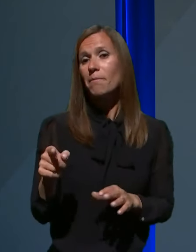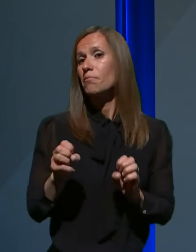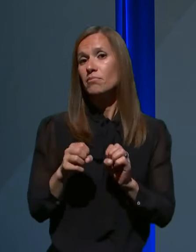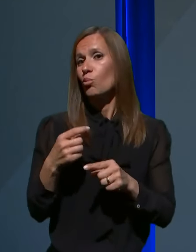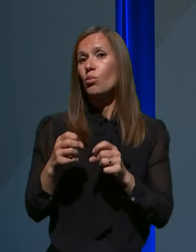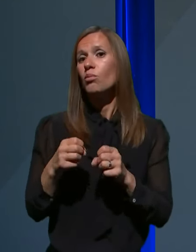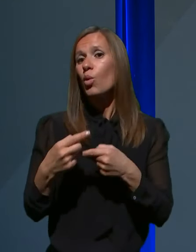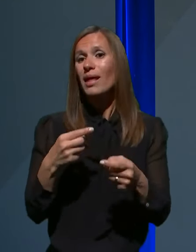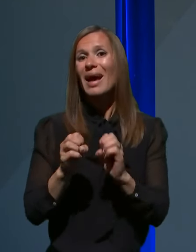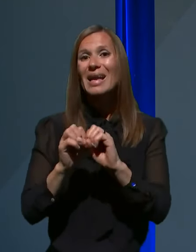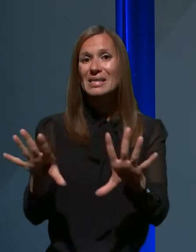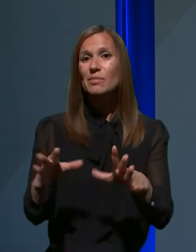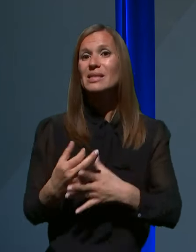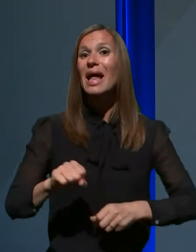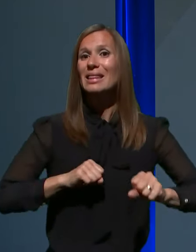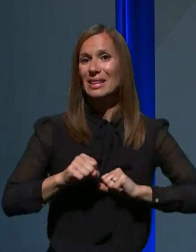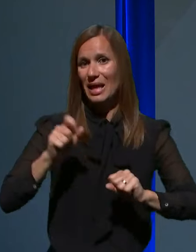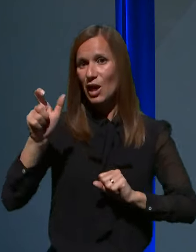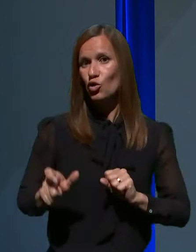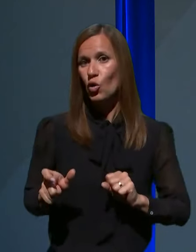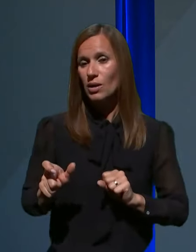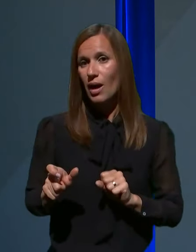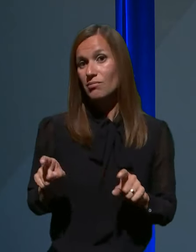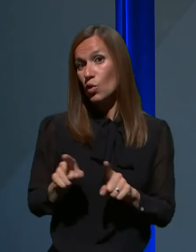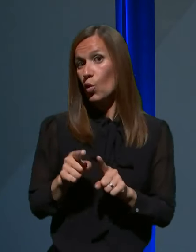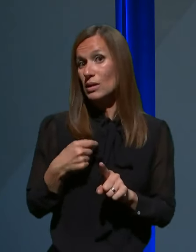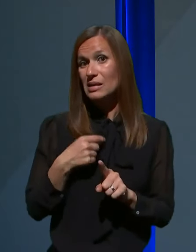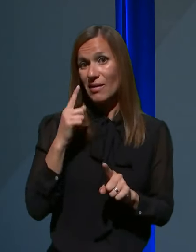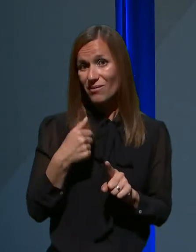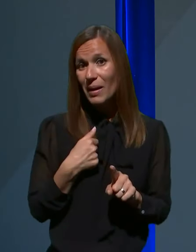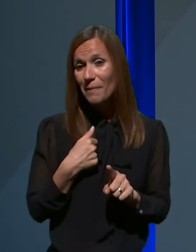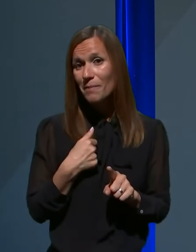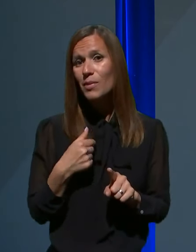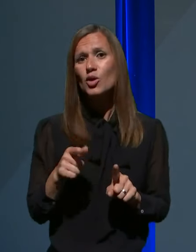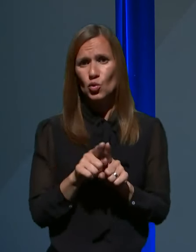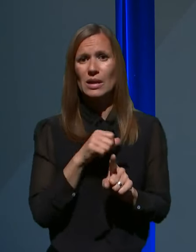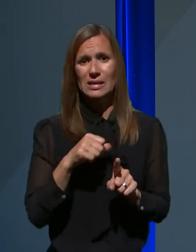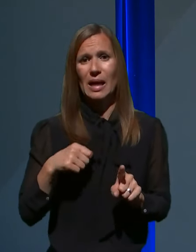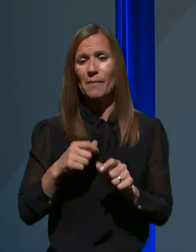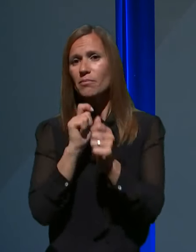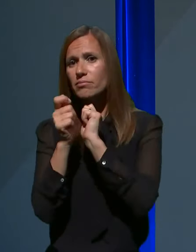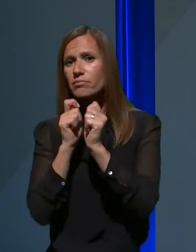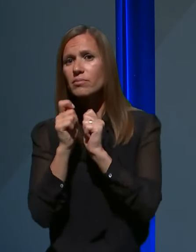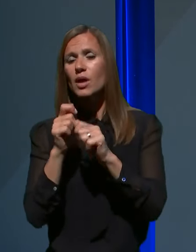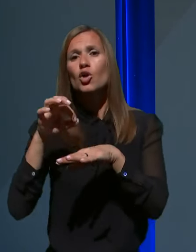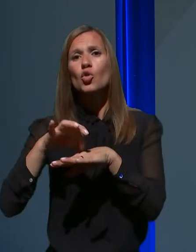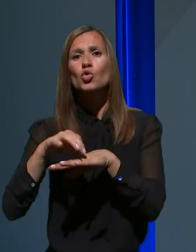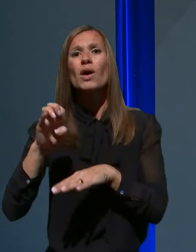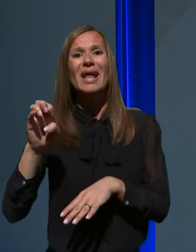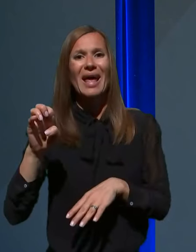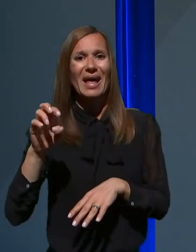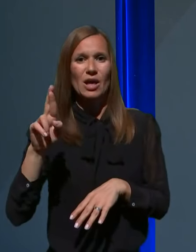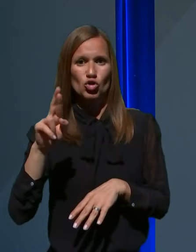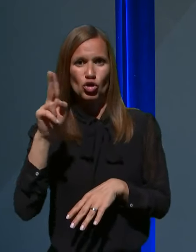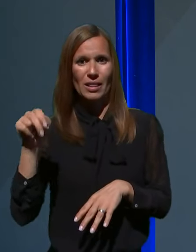za direktorja. Kot jaz vem, glede na to, da sem sam govoril z dr. Rženom, sedanim VD